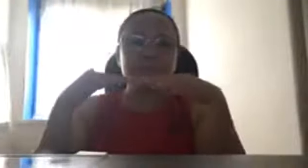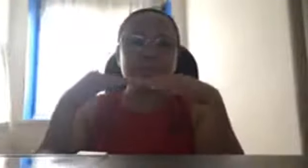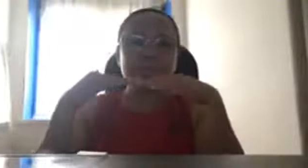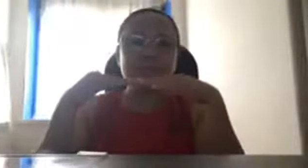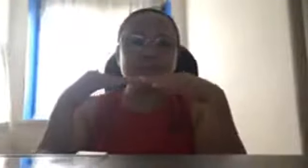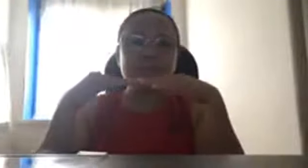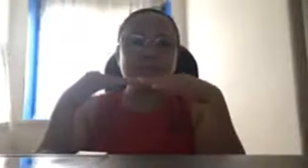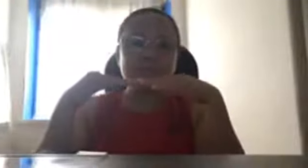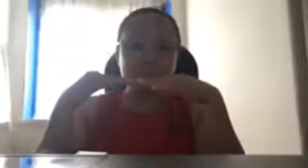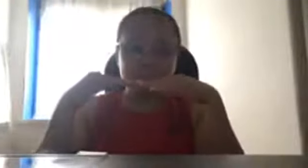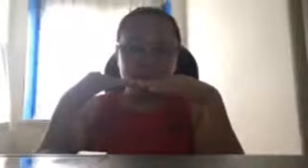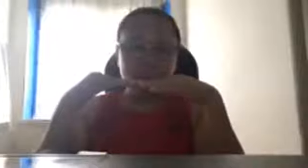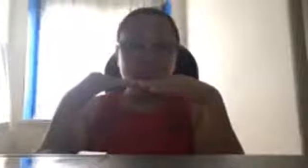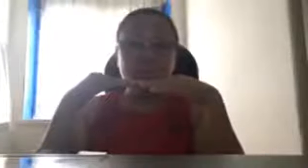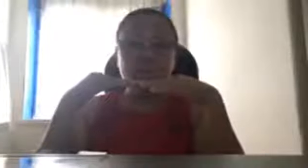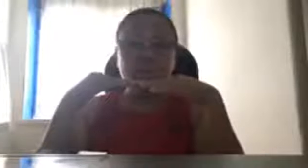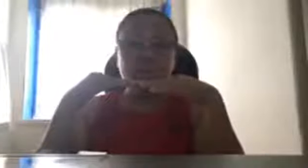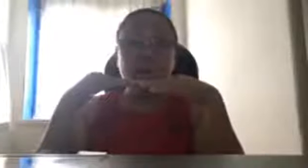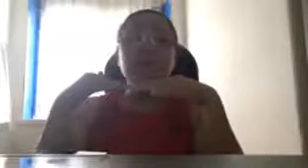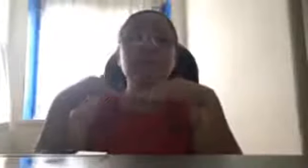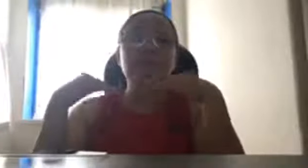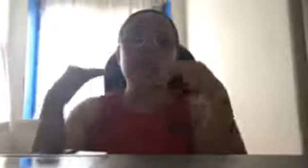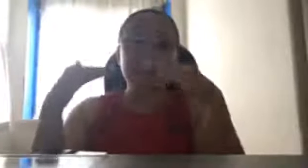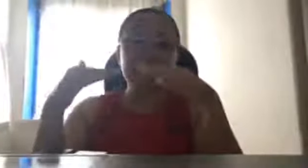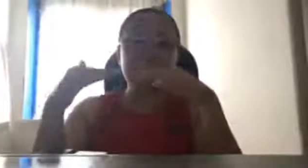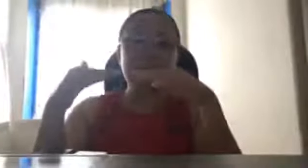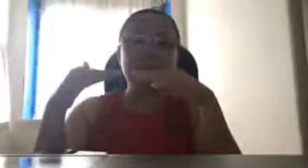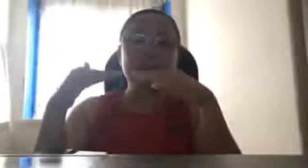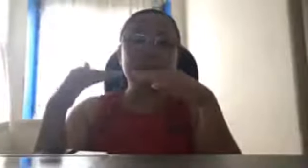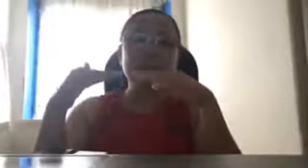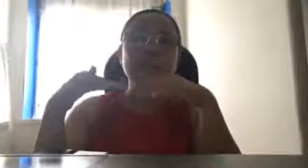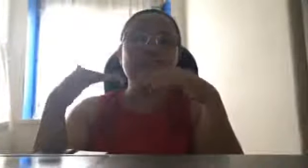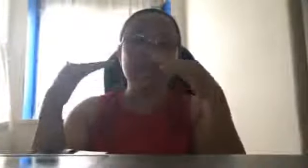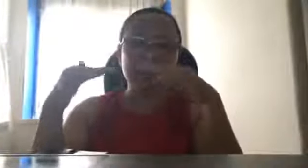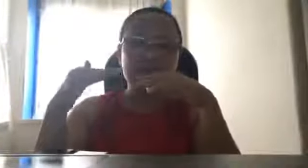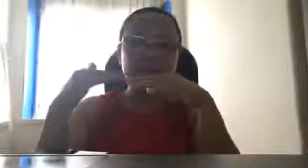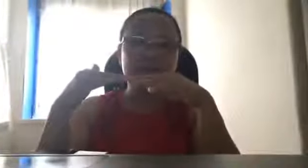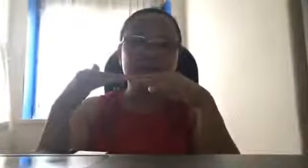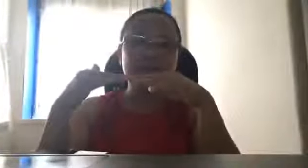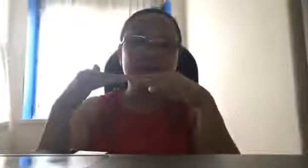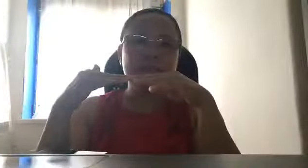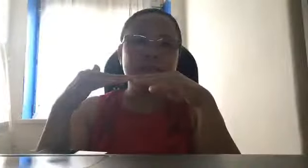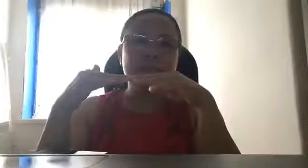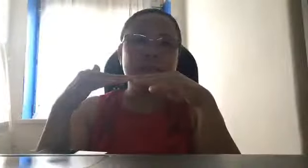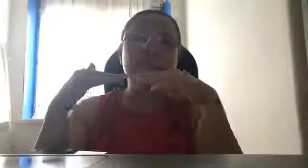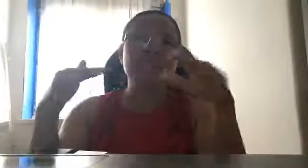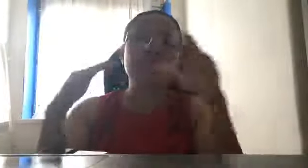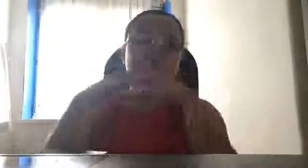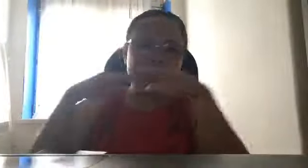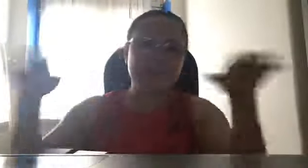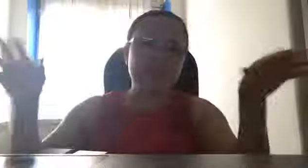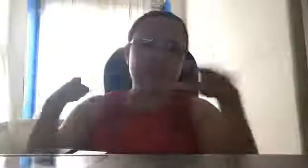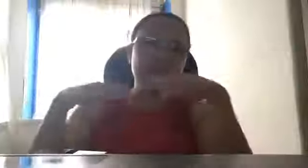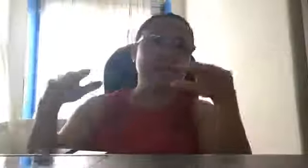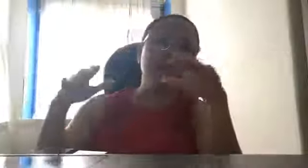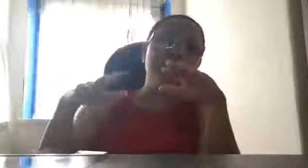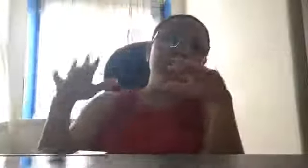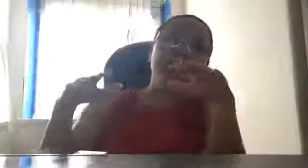pinag-aaralan namin kung, anong planet ang livable. If ever, na ang mundong